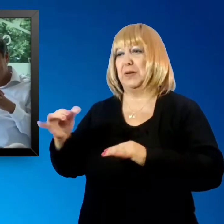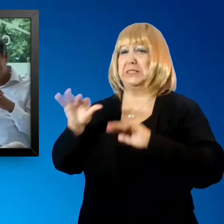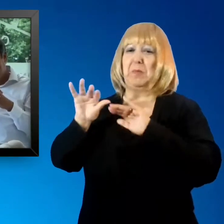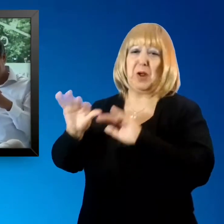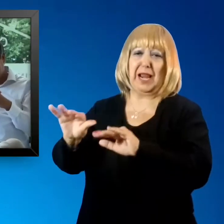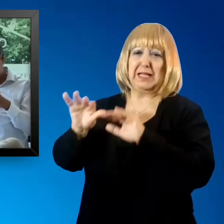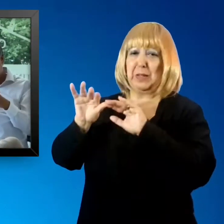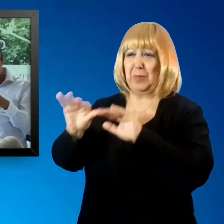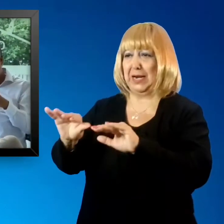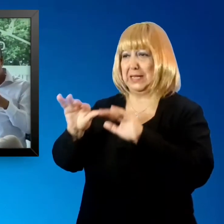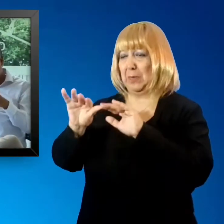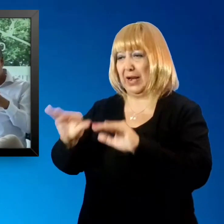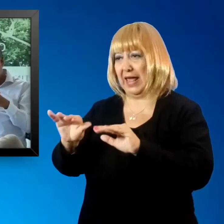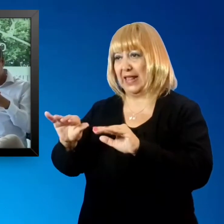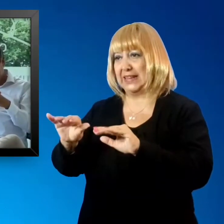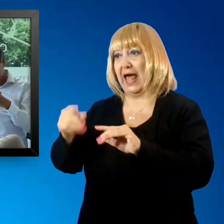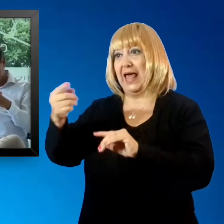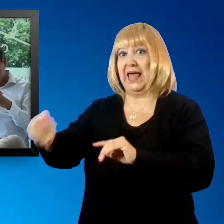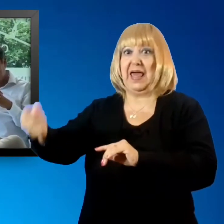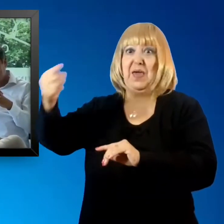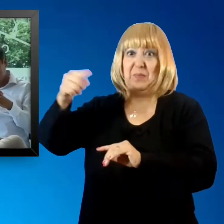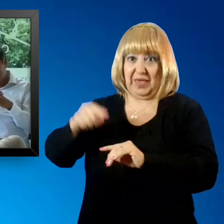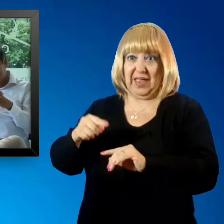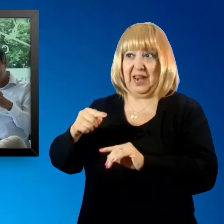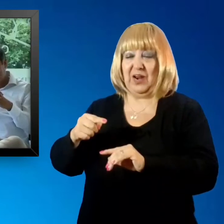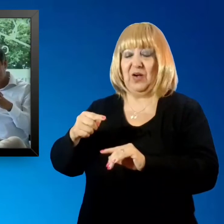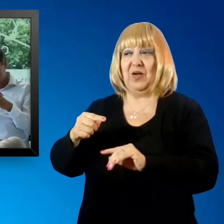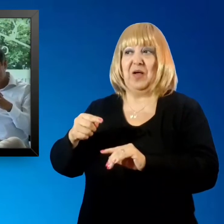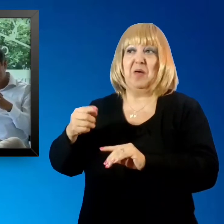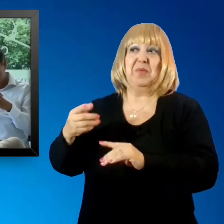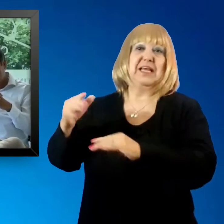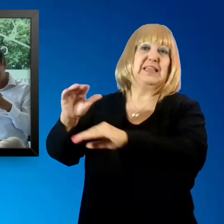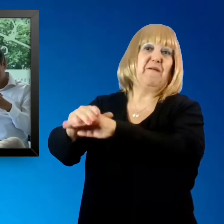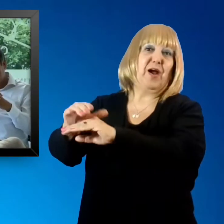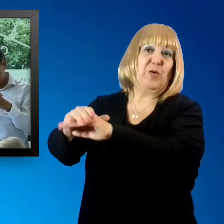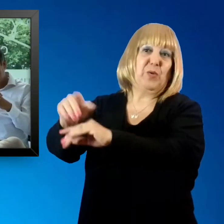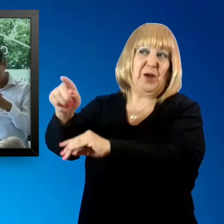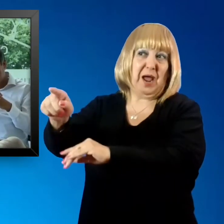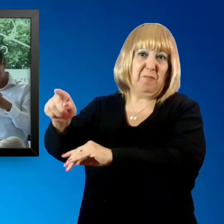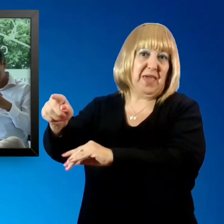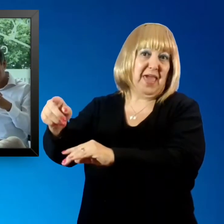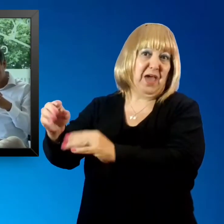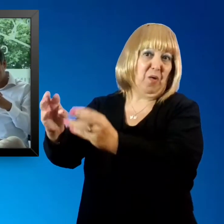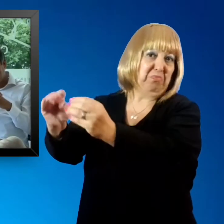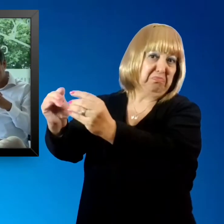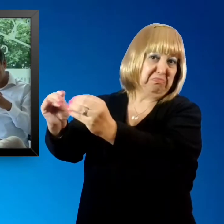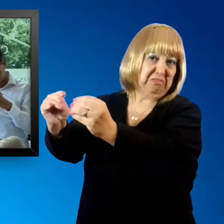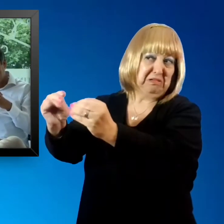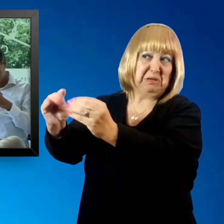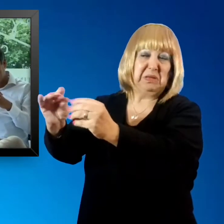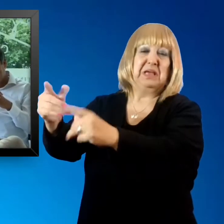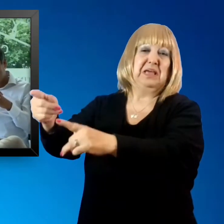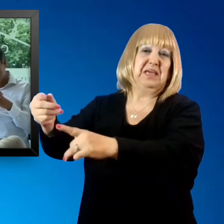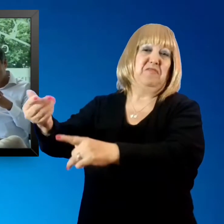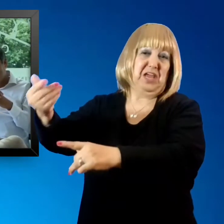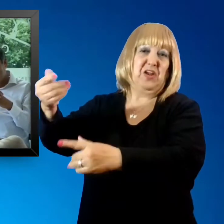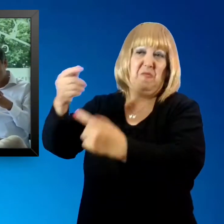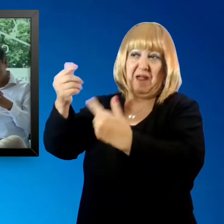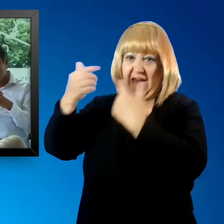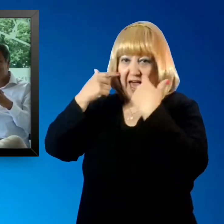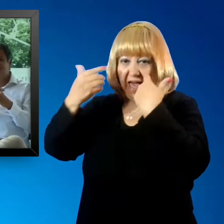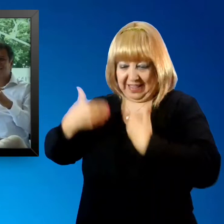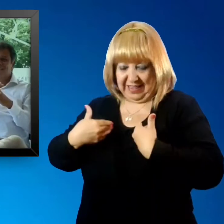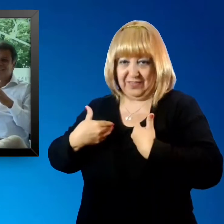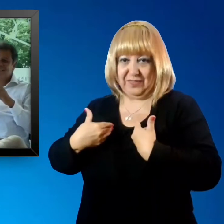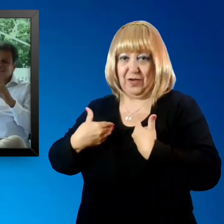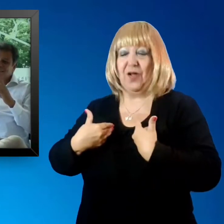inclusive, a cortar o a interrumpir una sobremesa con un amigo para atendernos a nosotros, por